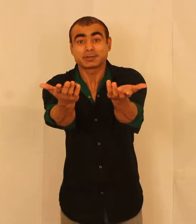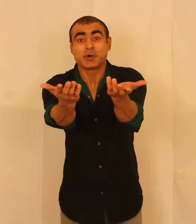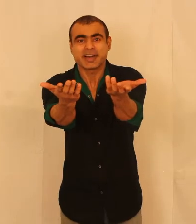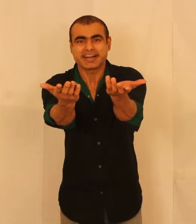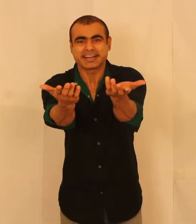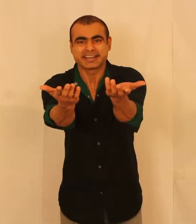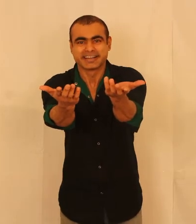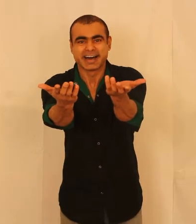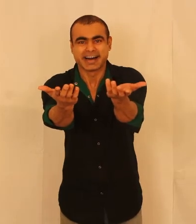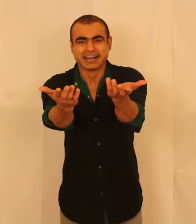दोरका करें, हां